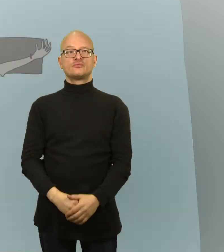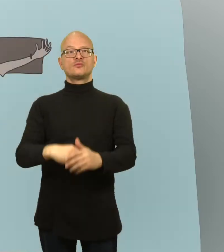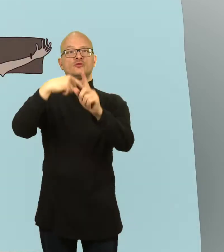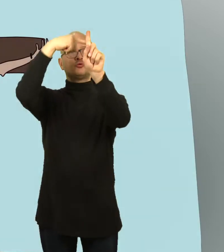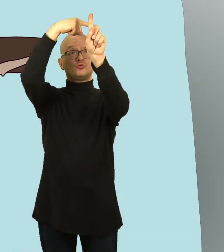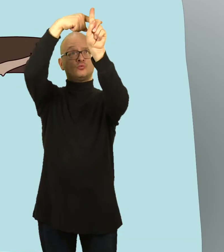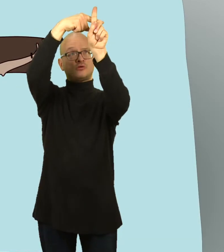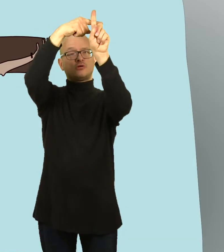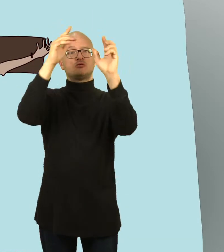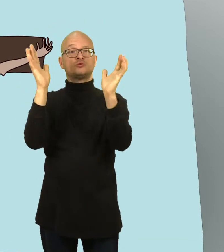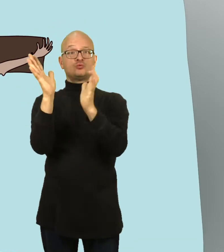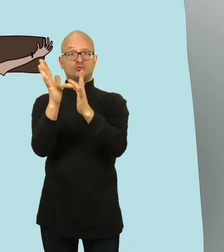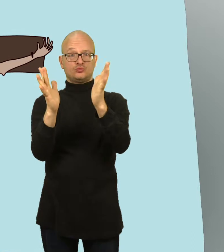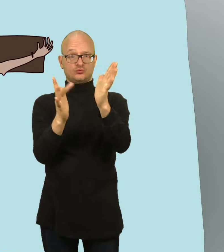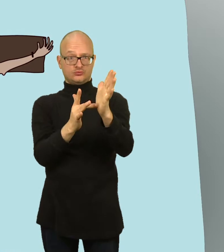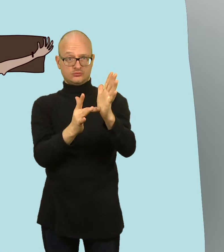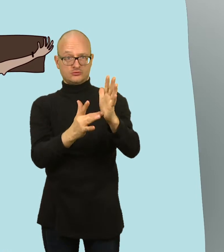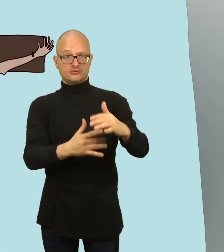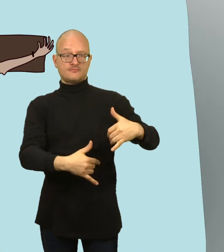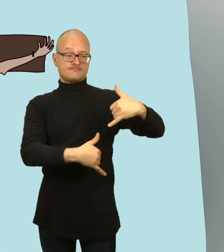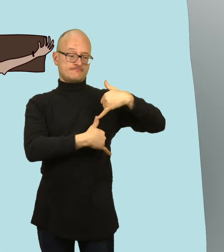Un soldat perce le côté de Jésus.